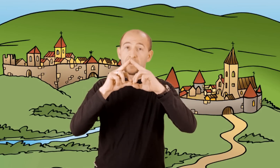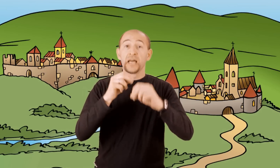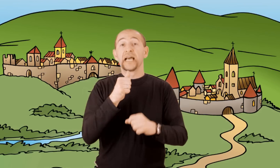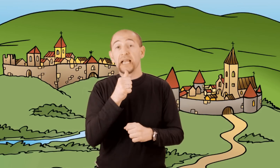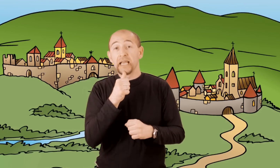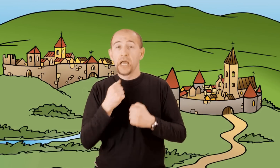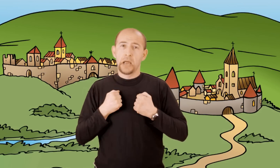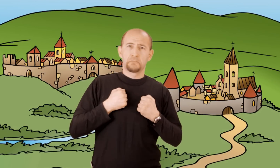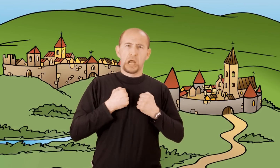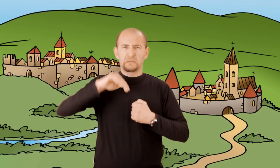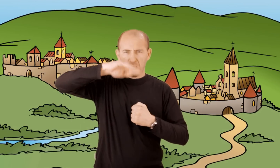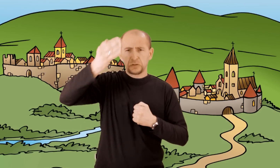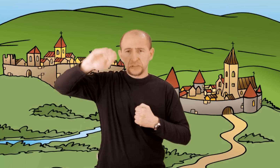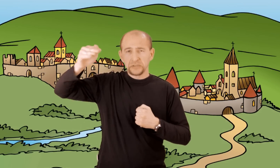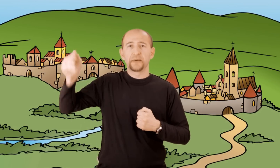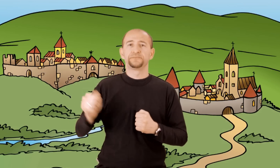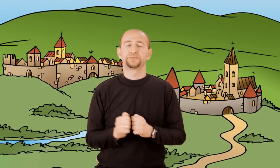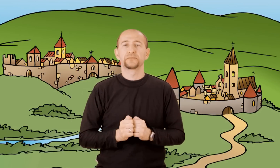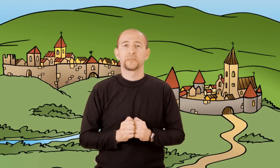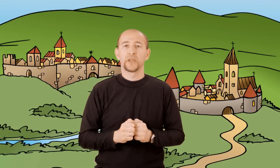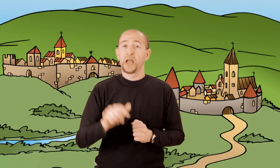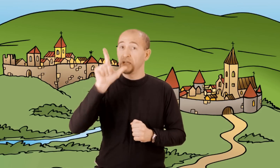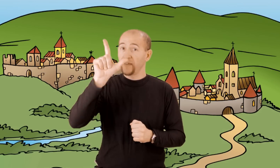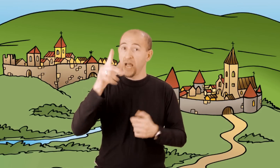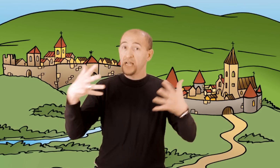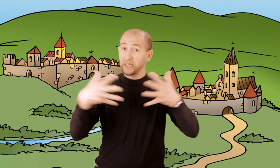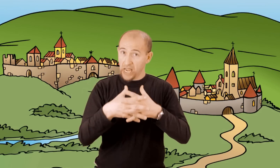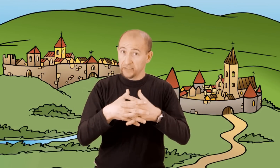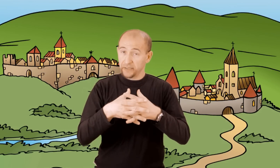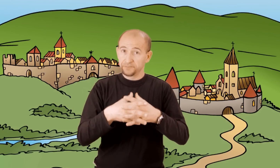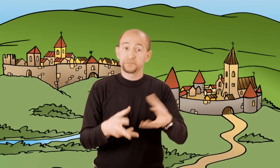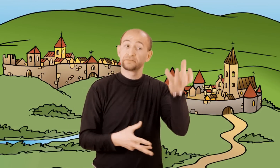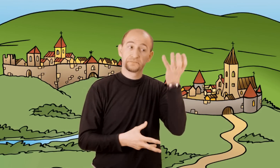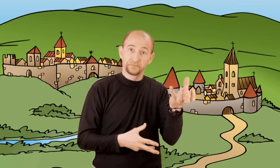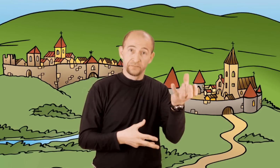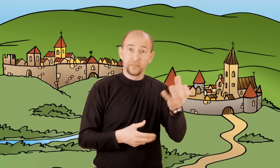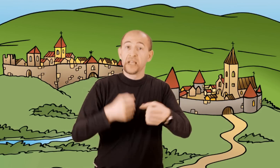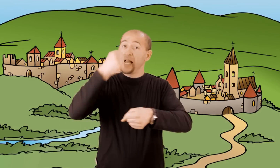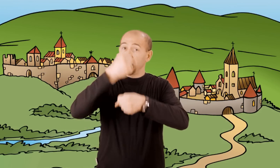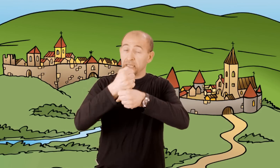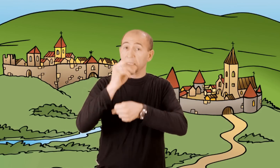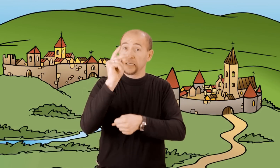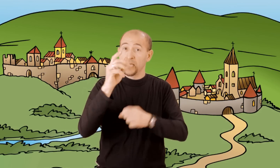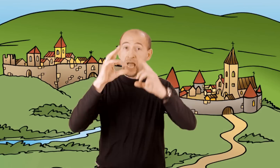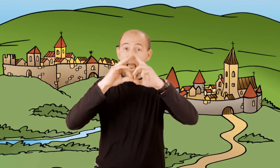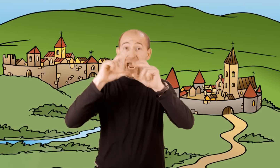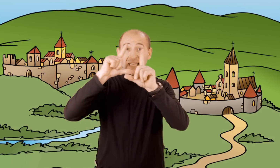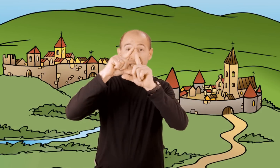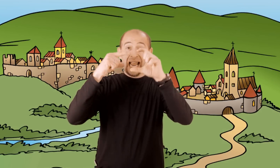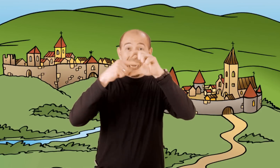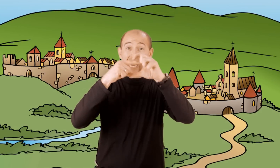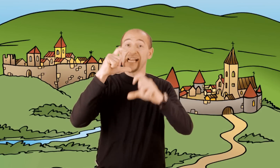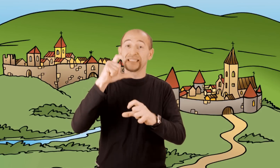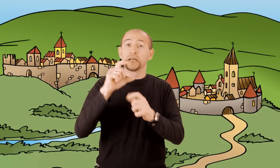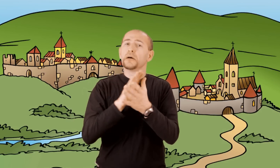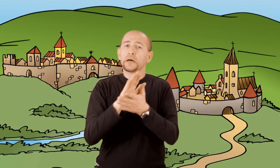Medvednice bila su smještena dva odvojena grada. Gradec, današnji Gornji grad i